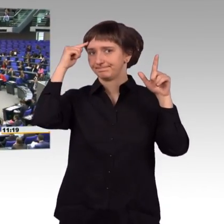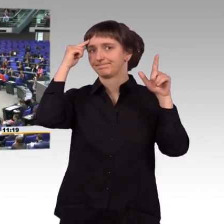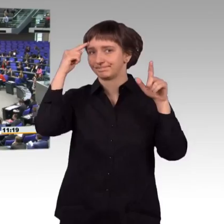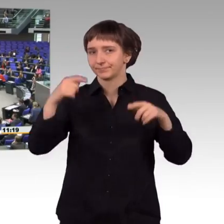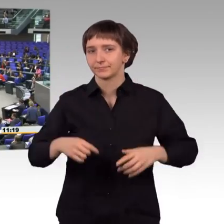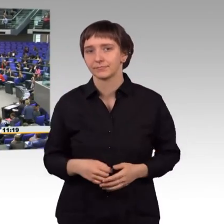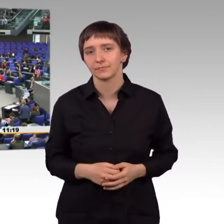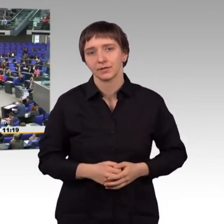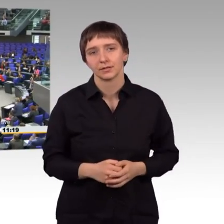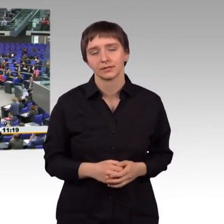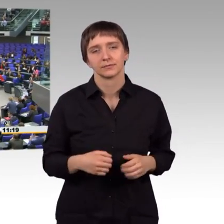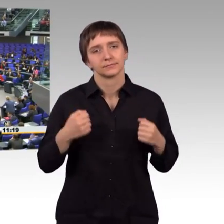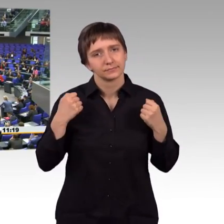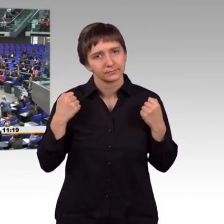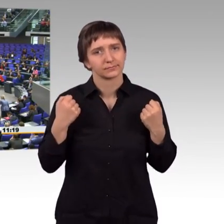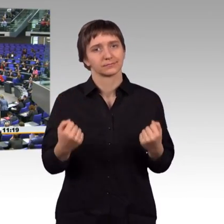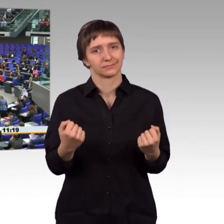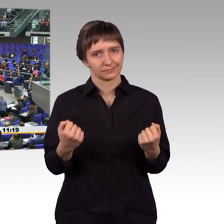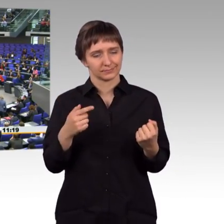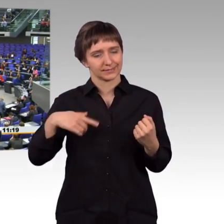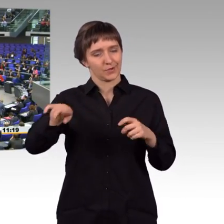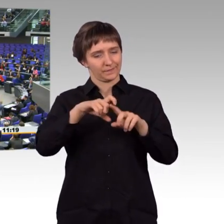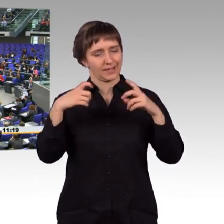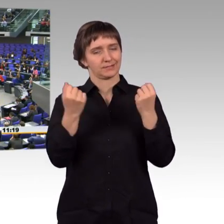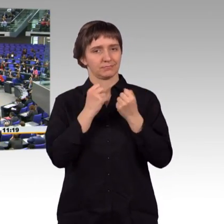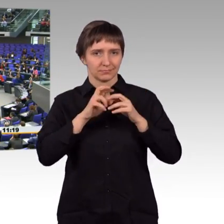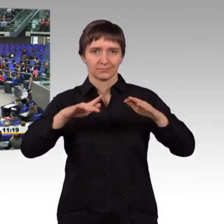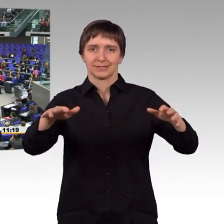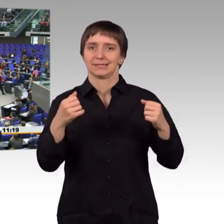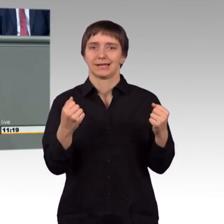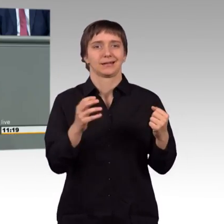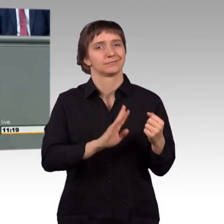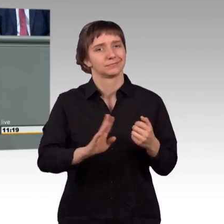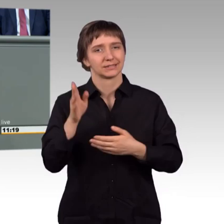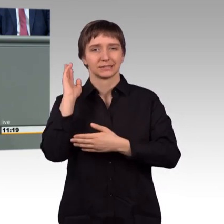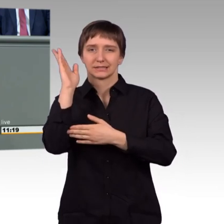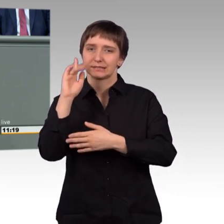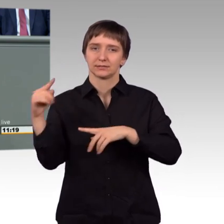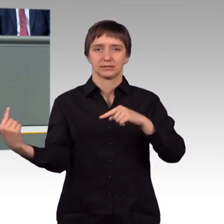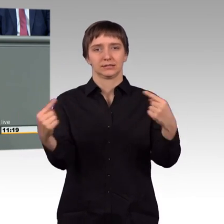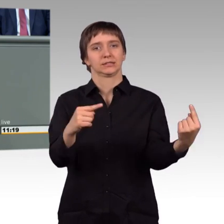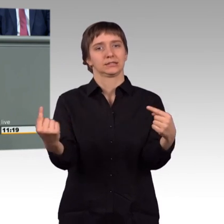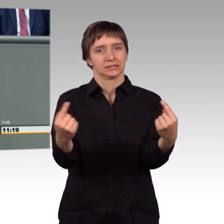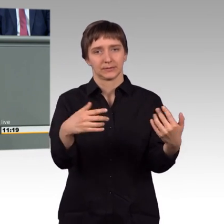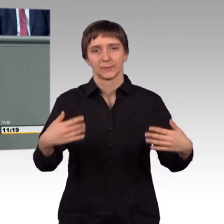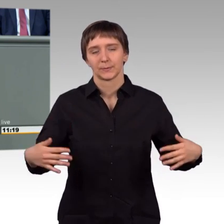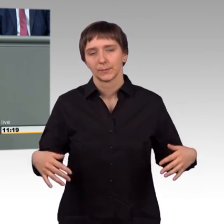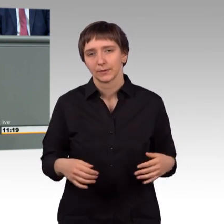Besonders viel Sicherheit hat diese Konferenz nicht ausgestrahlt. Die Reden waren konfrontativ. Ich hatte manchmal den Eindruck, die dort vertretenen